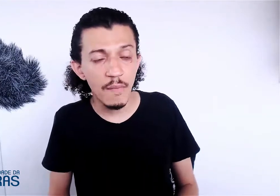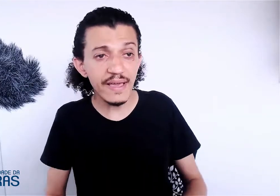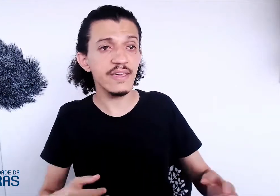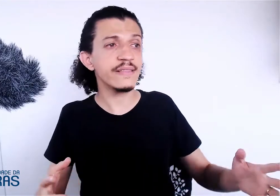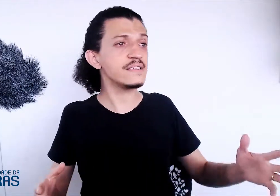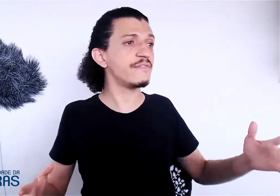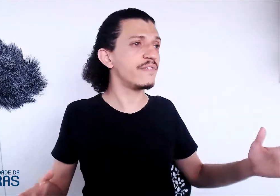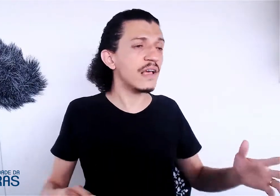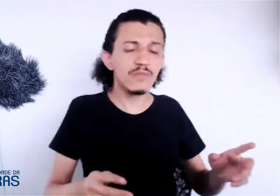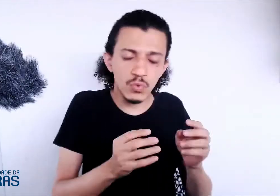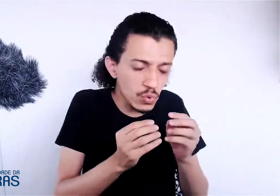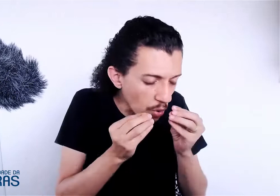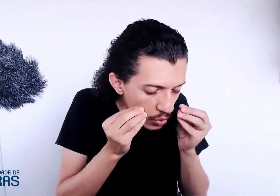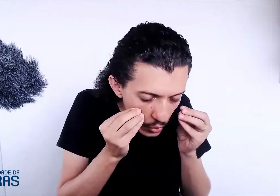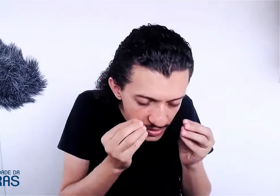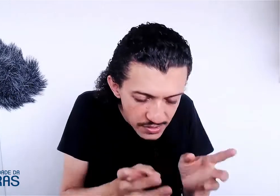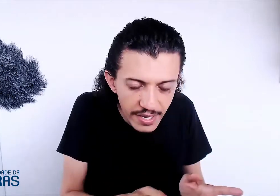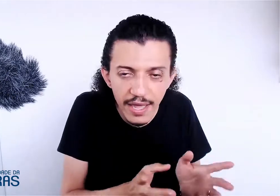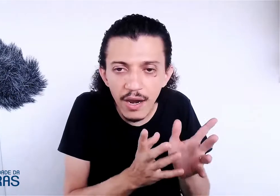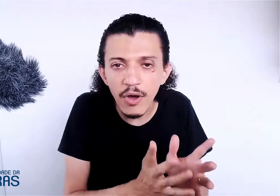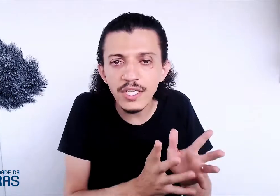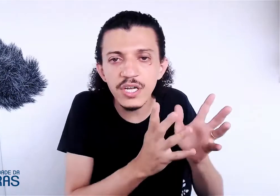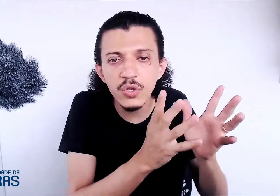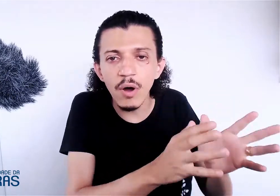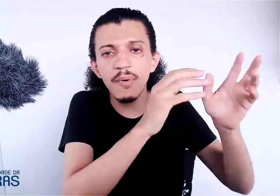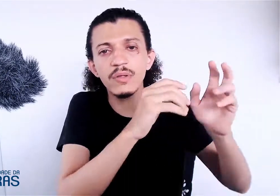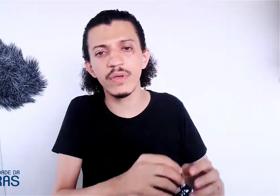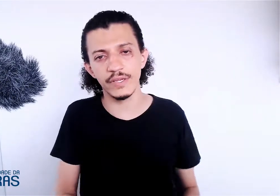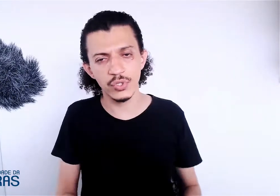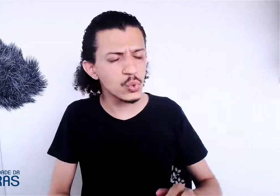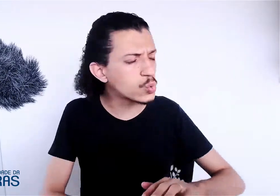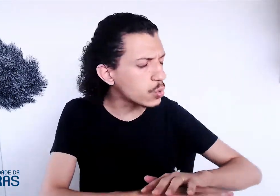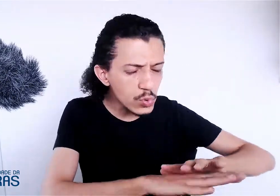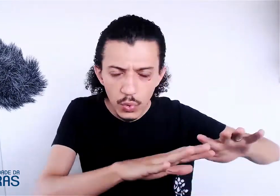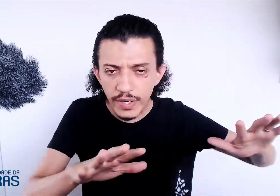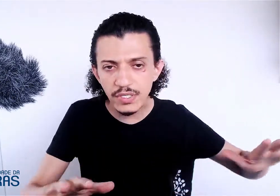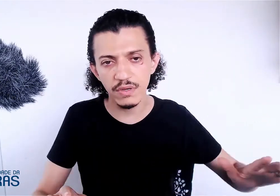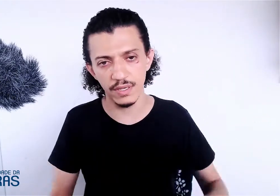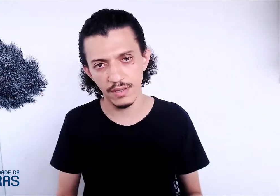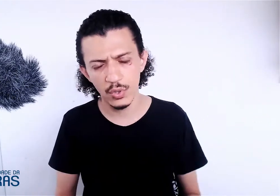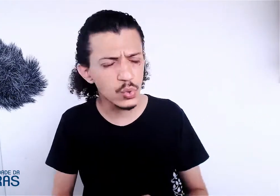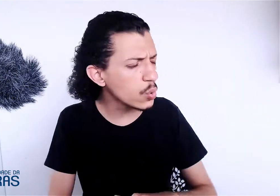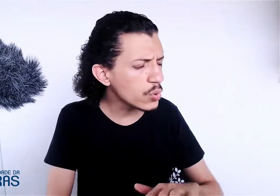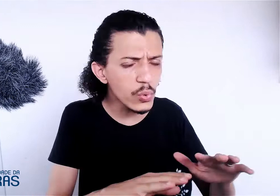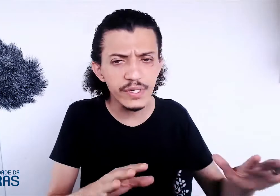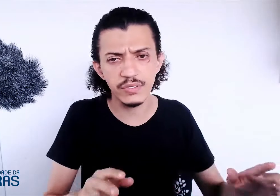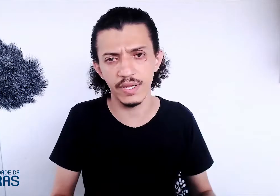como é que intensifica... Tudo isso aí é lógica do português. Tudo isso aí. Tudo isso aí.